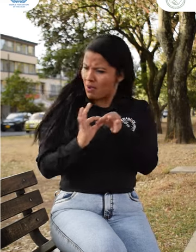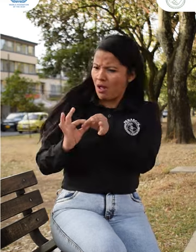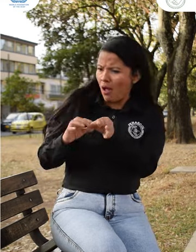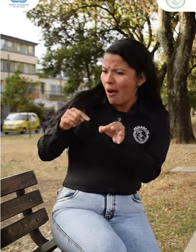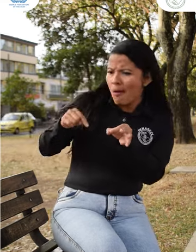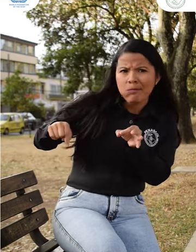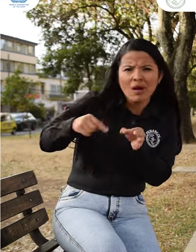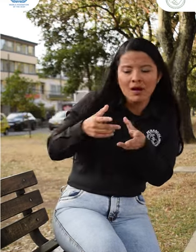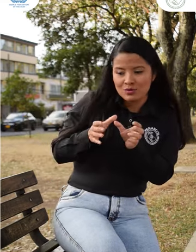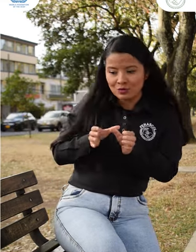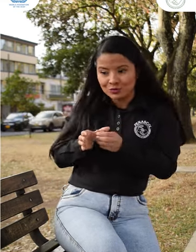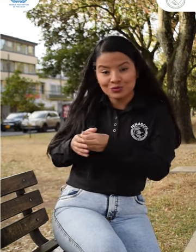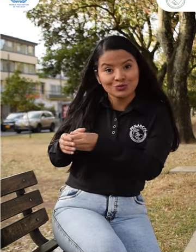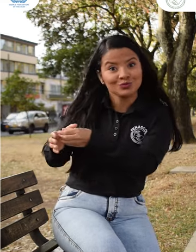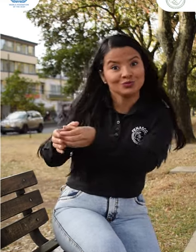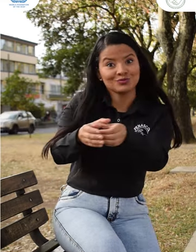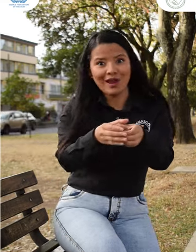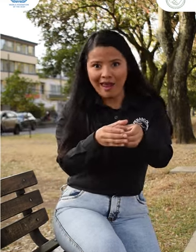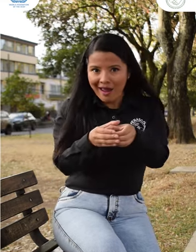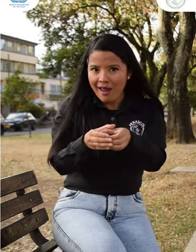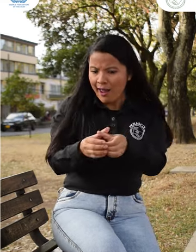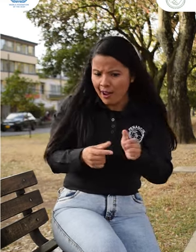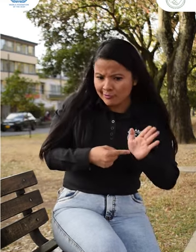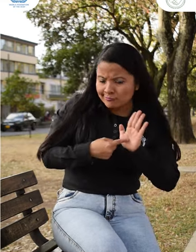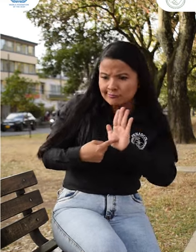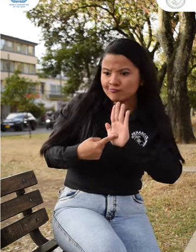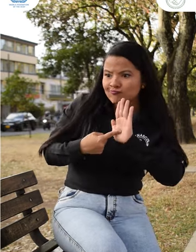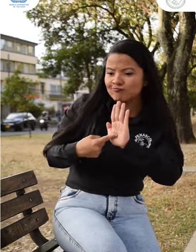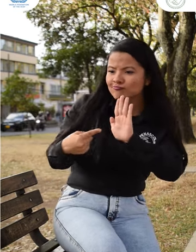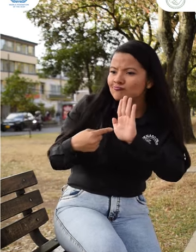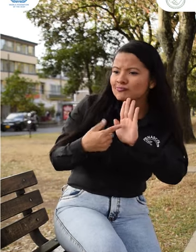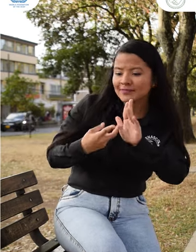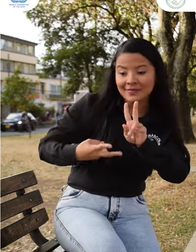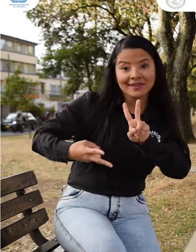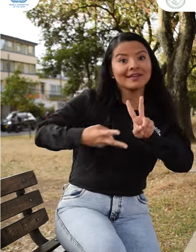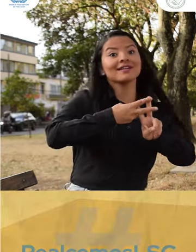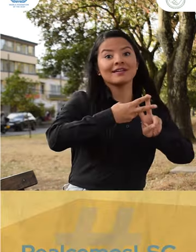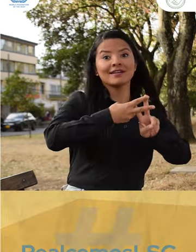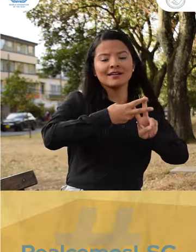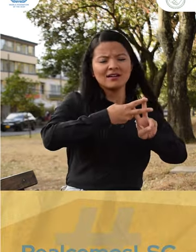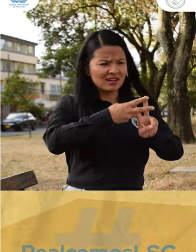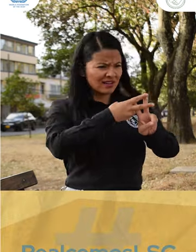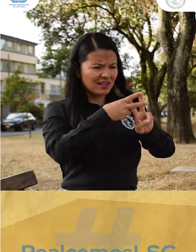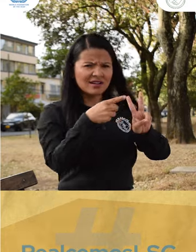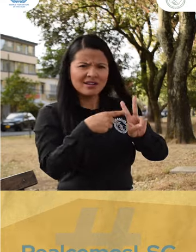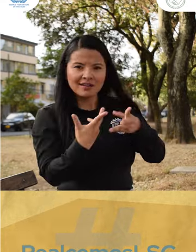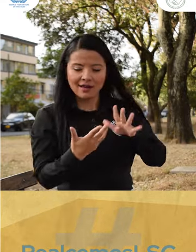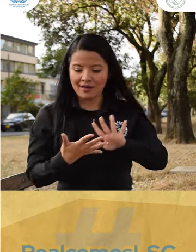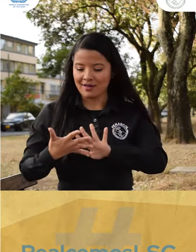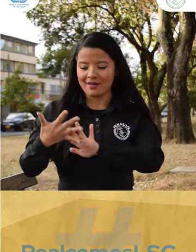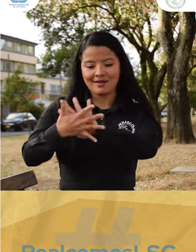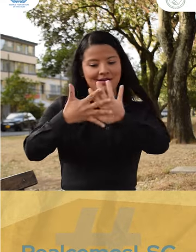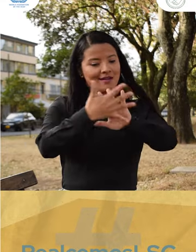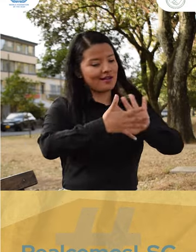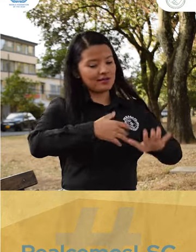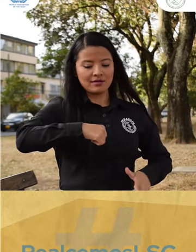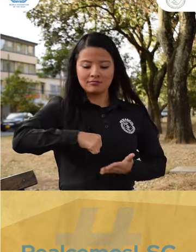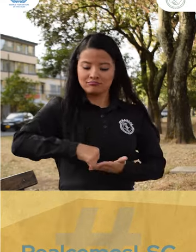asociaciones bajo este numeral que propone la FMS. Realcemos los derechos de las